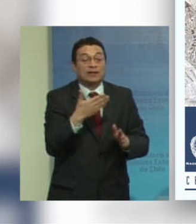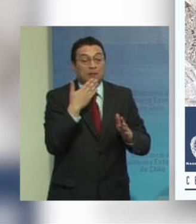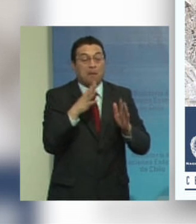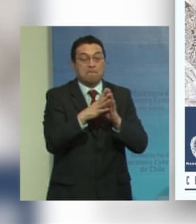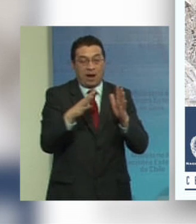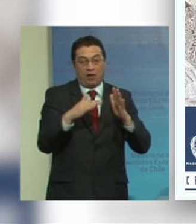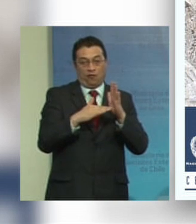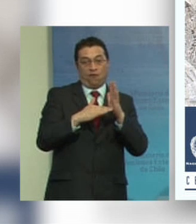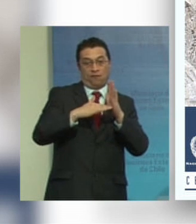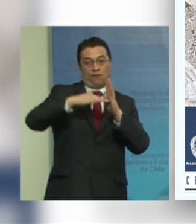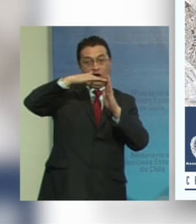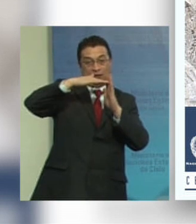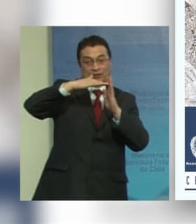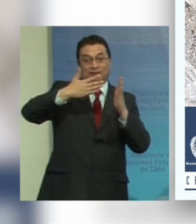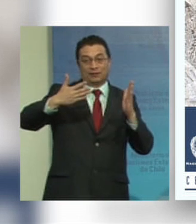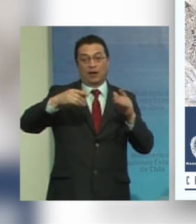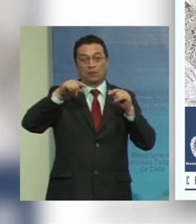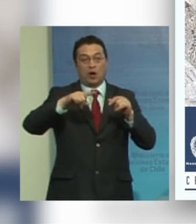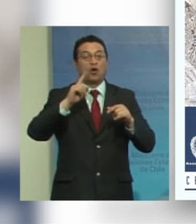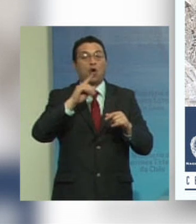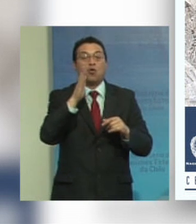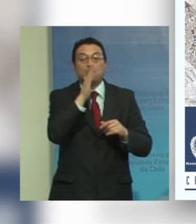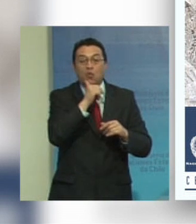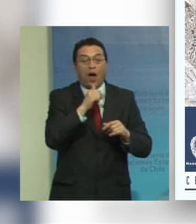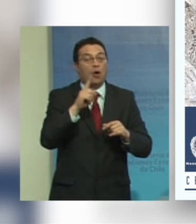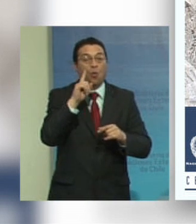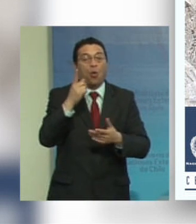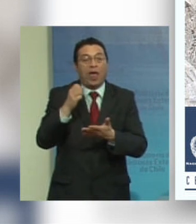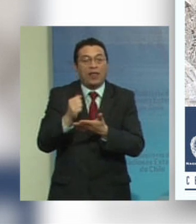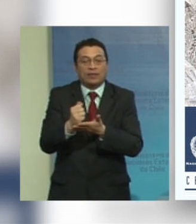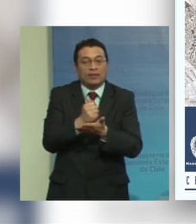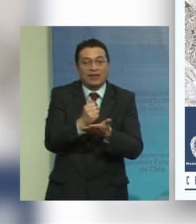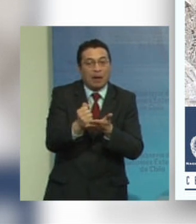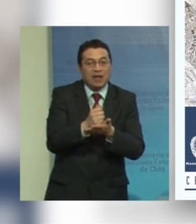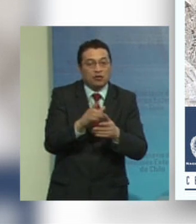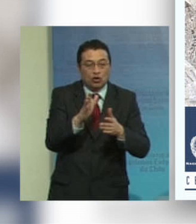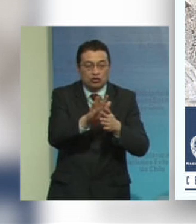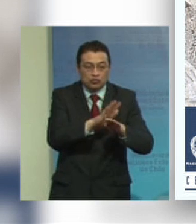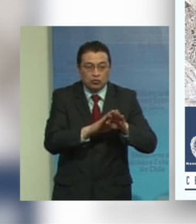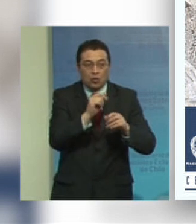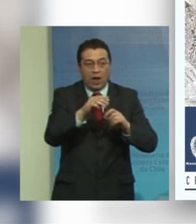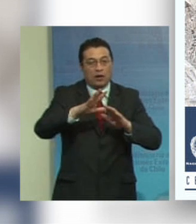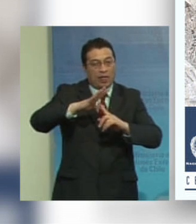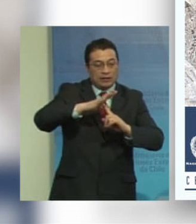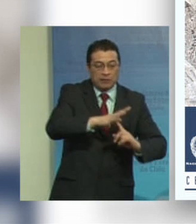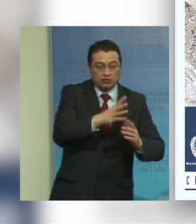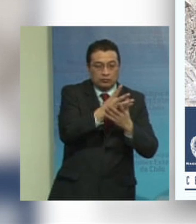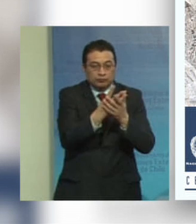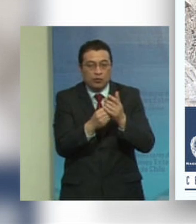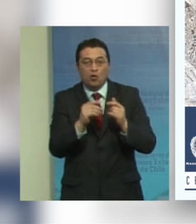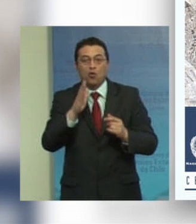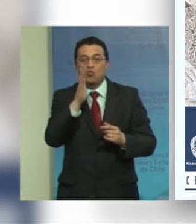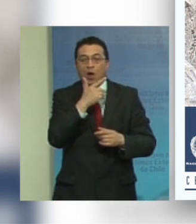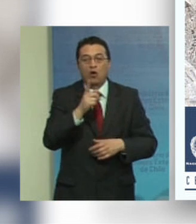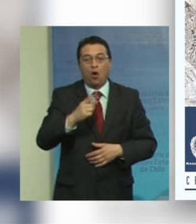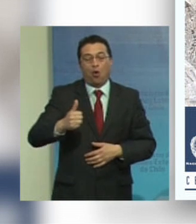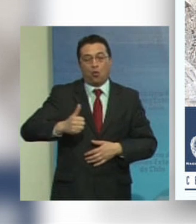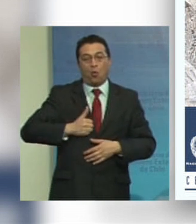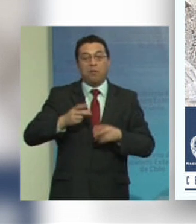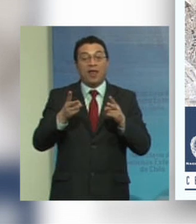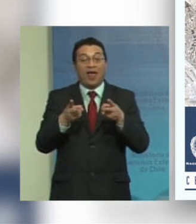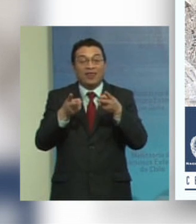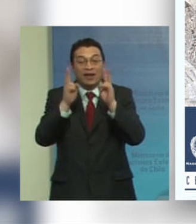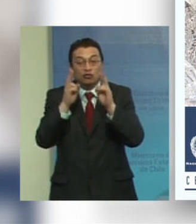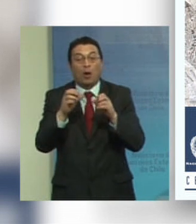si no hay un adecuado tratamiento si no hay una eliminación de la discriminación si no hay el cumplimiento de los derechos